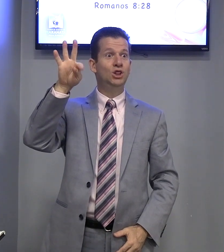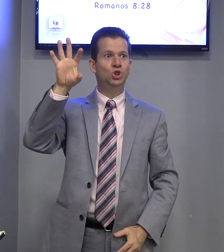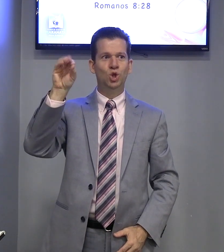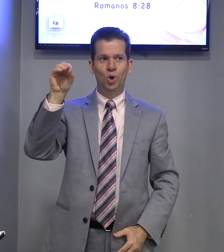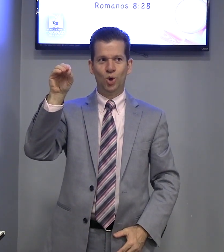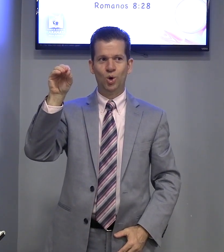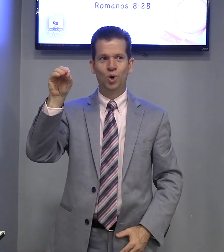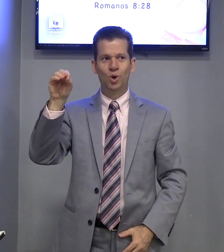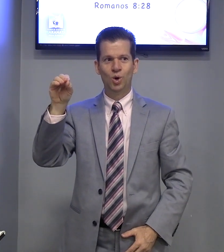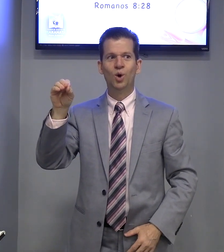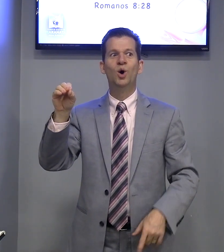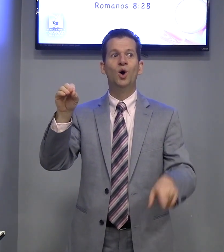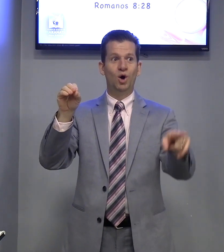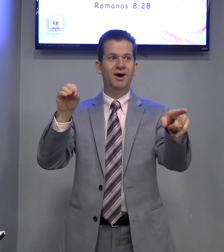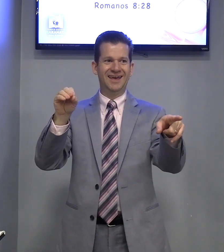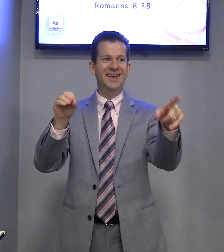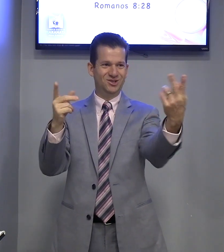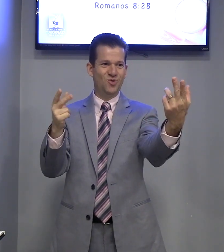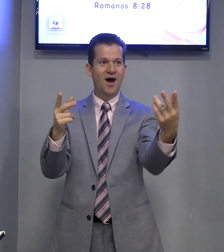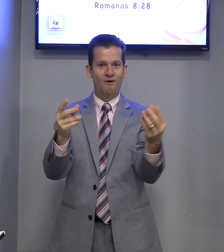Pemento. Isso, ó.